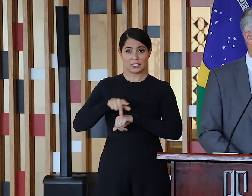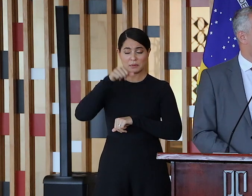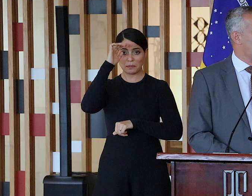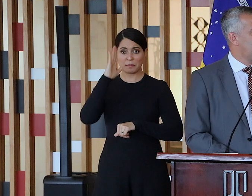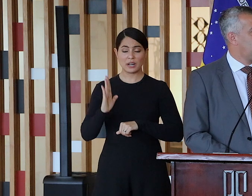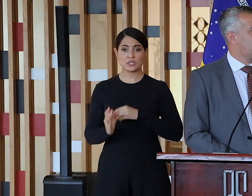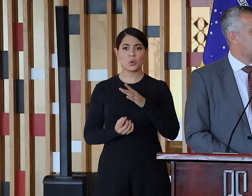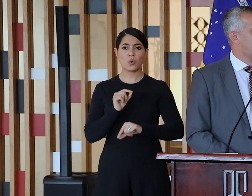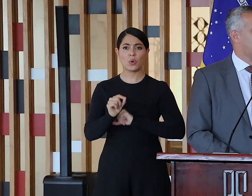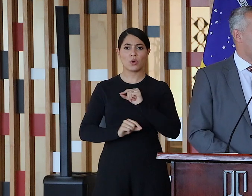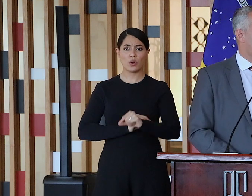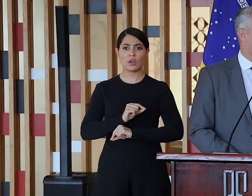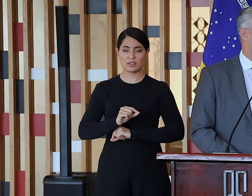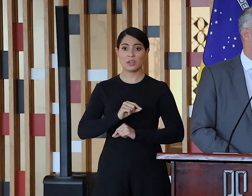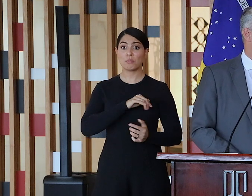plataforma global,